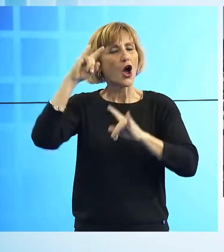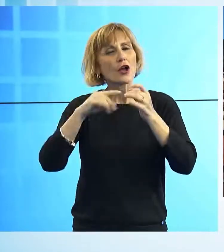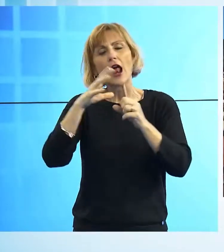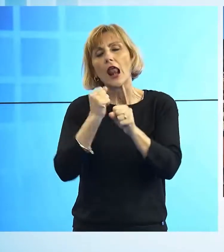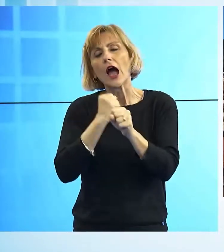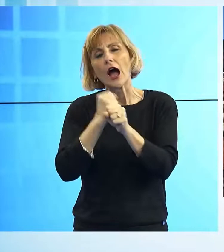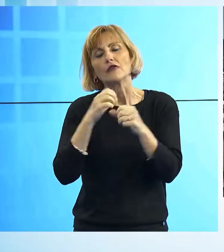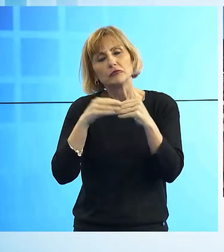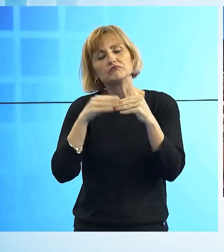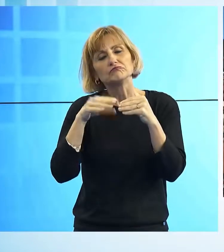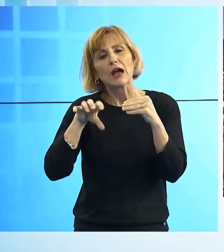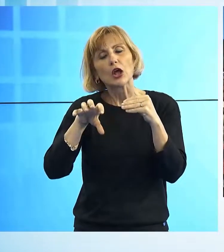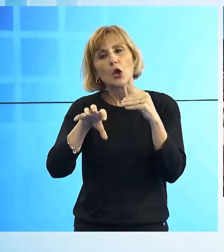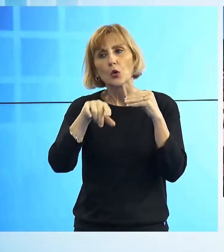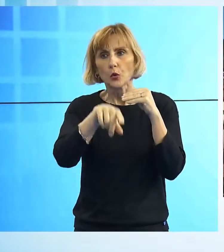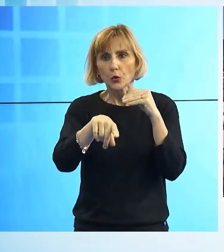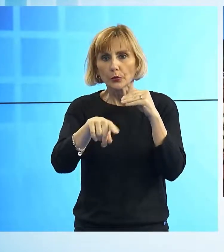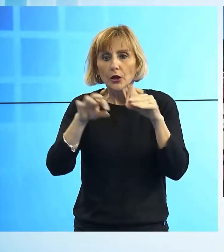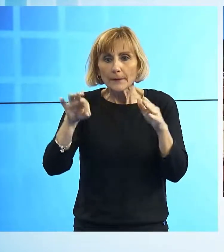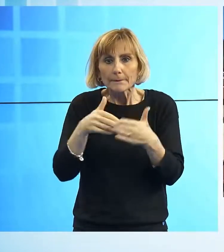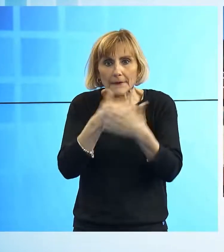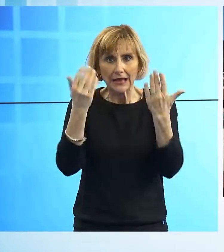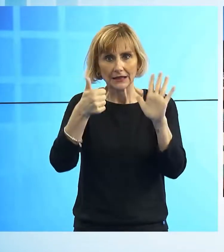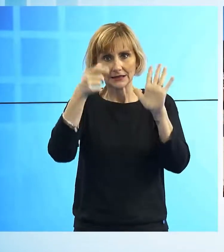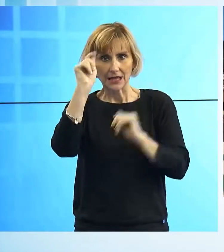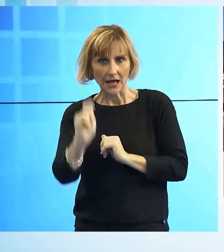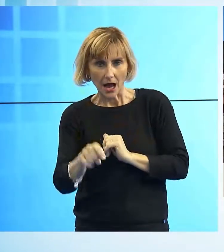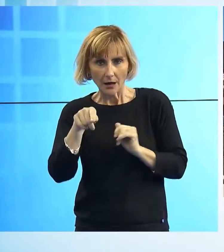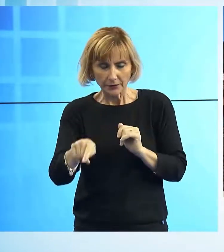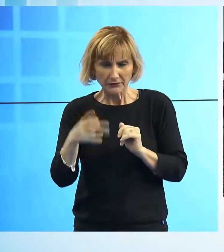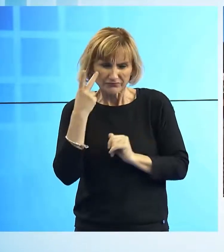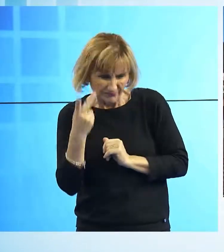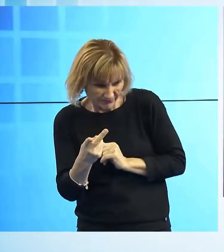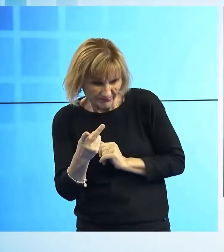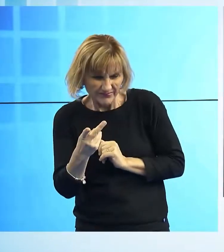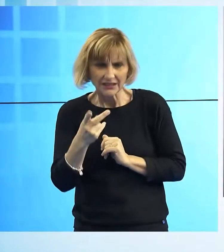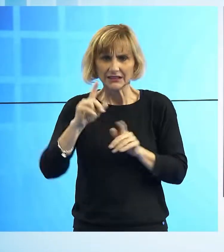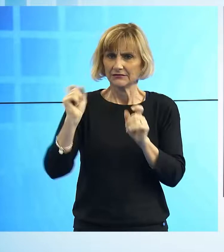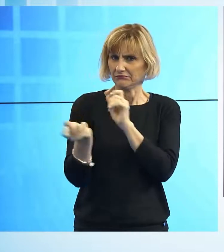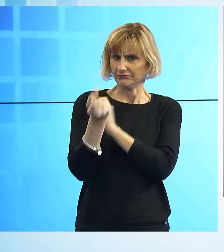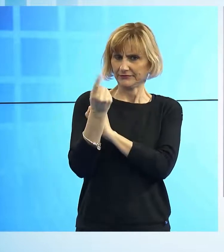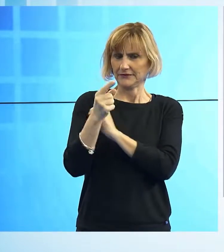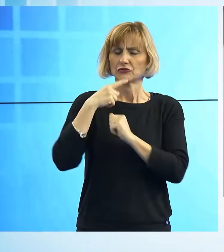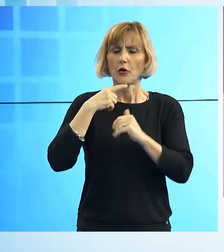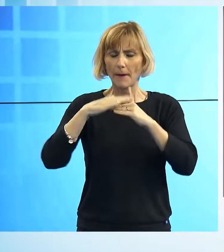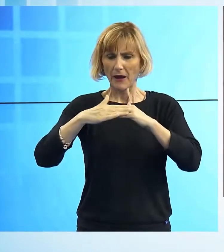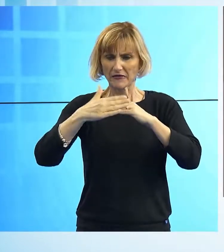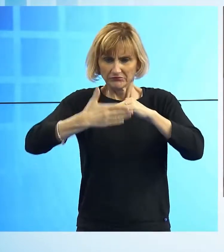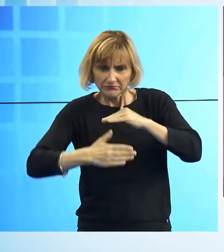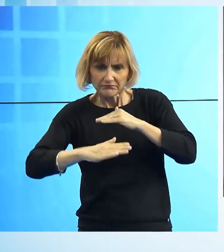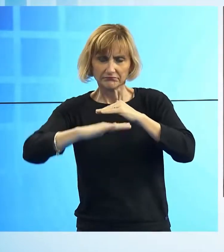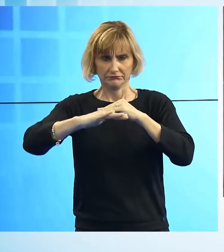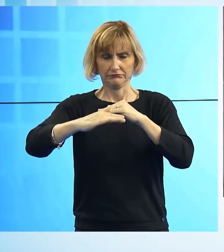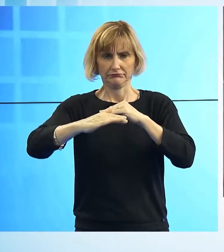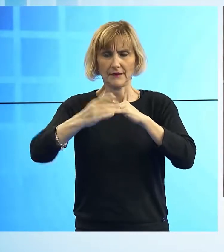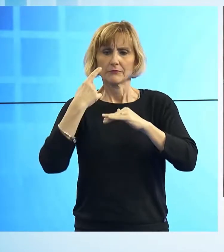nel corso della mattina del 6 aprile, gli operai delle ditte incaricate hanno notato un abbassamento di una parte del pavimento del piano terra e da lei